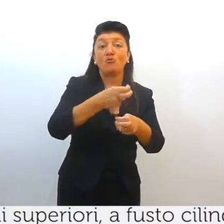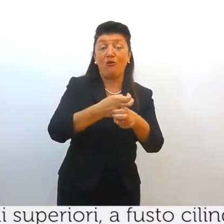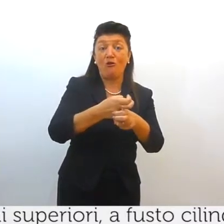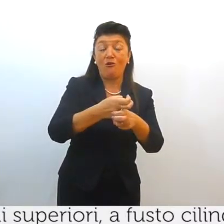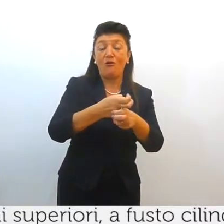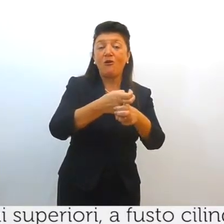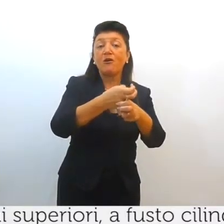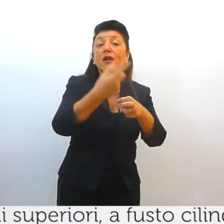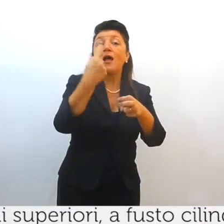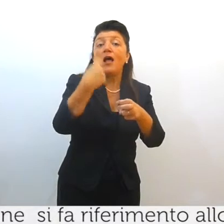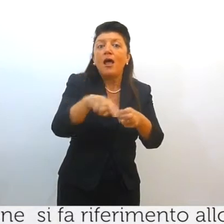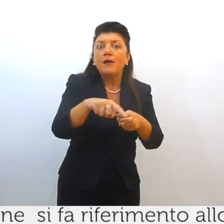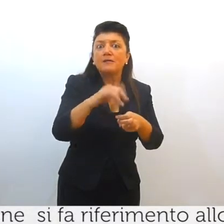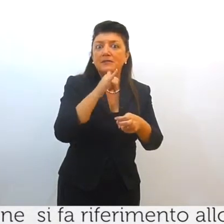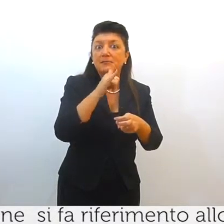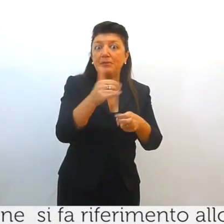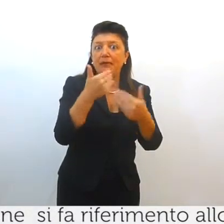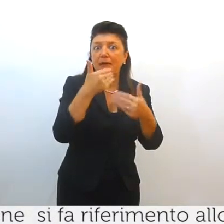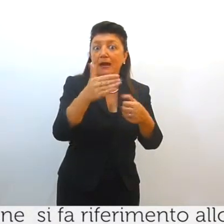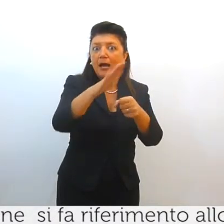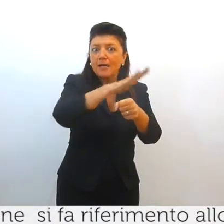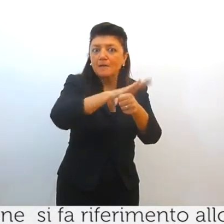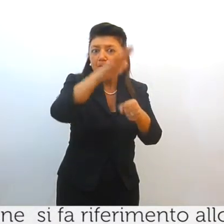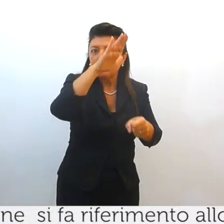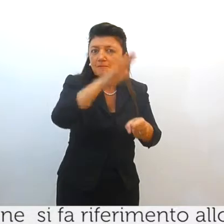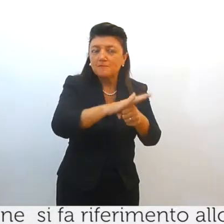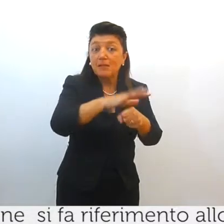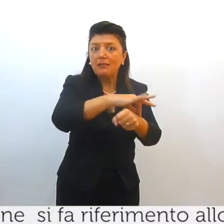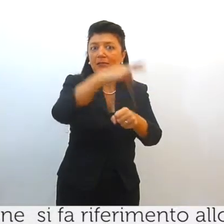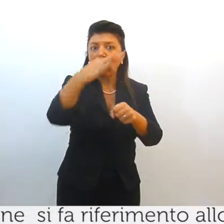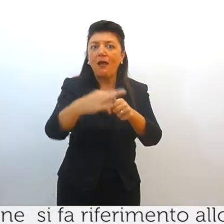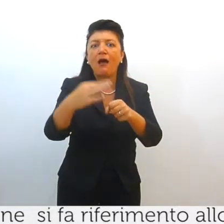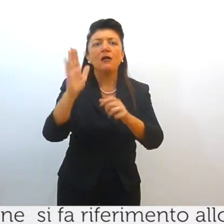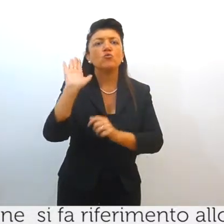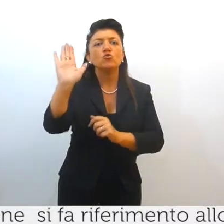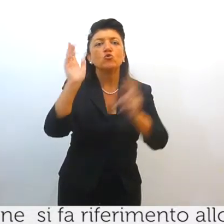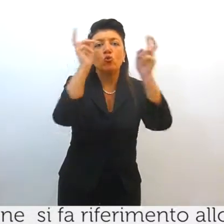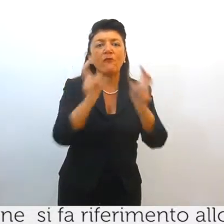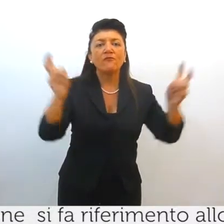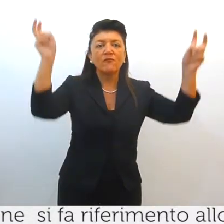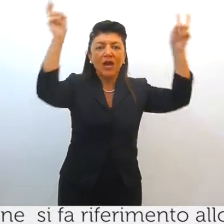Per la datazione si fa riferimento allo stemma del vescovo Donato Antonio Durante.